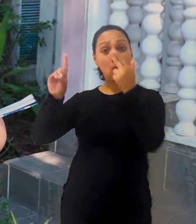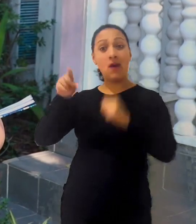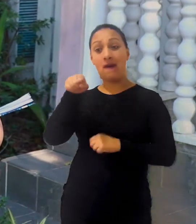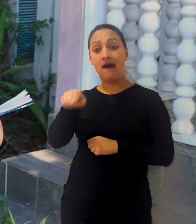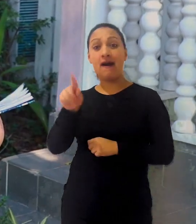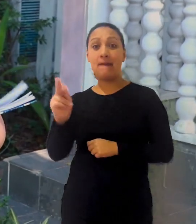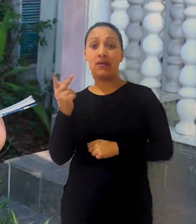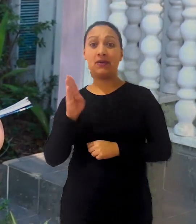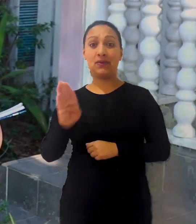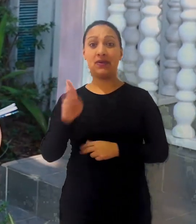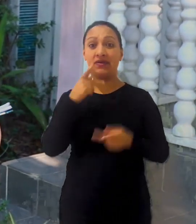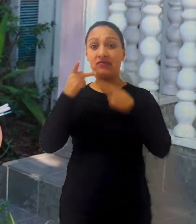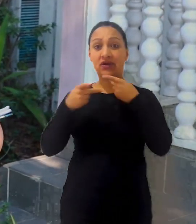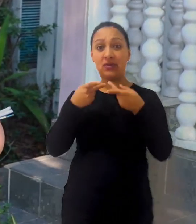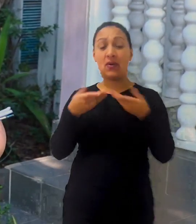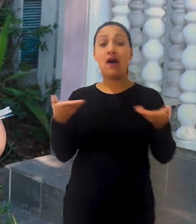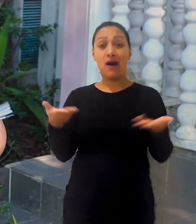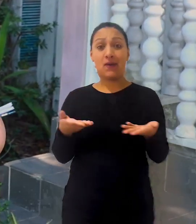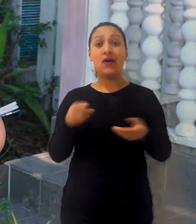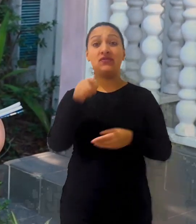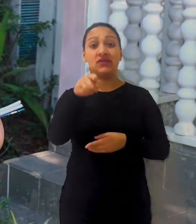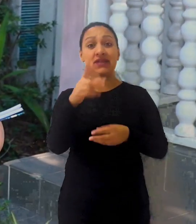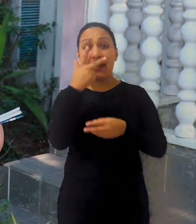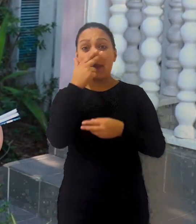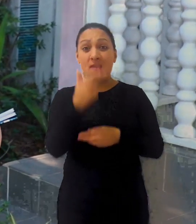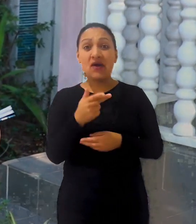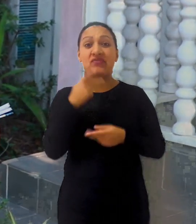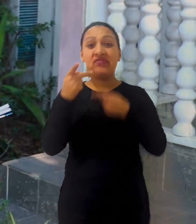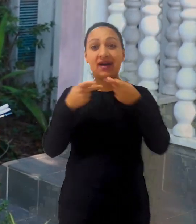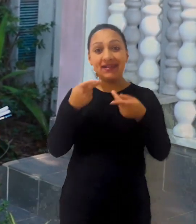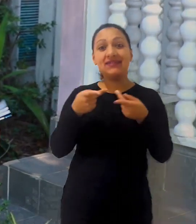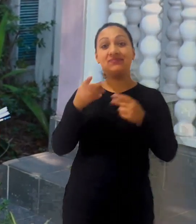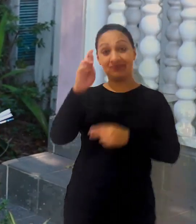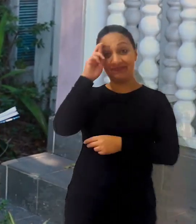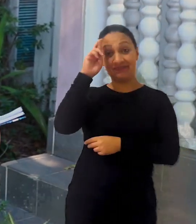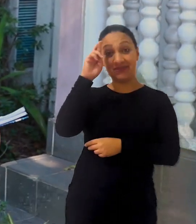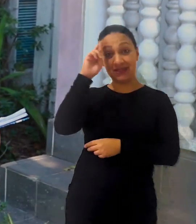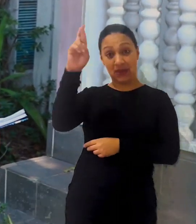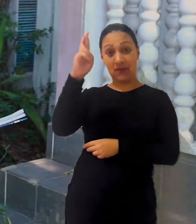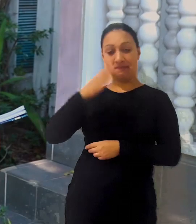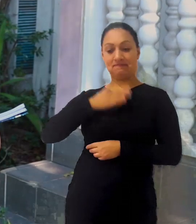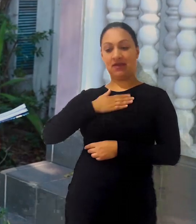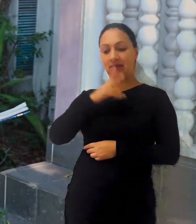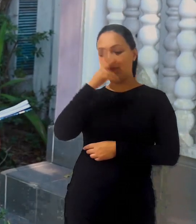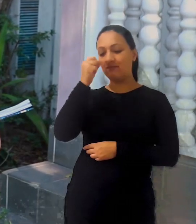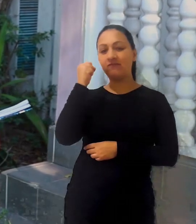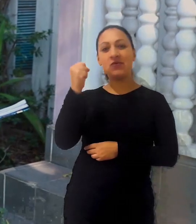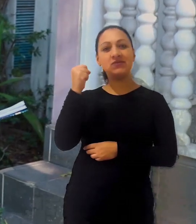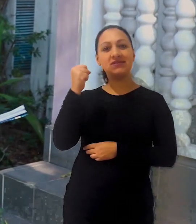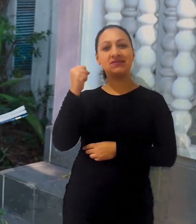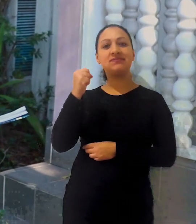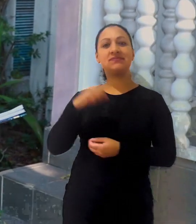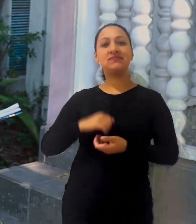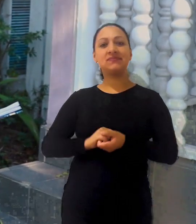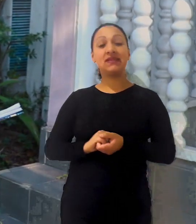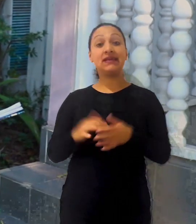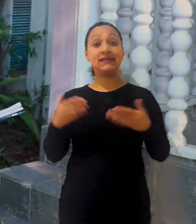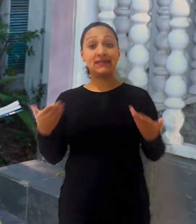foi o que Abacuque declarou e eu te convido a declarar isso nesta manhã o Senhor é a minha força então